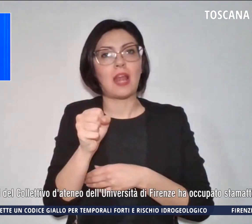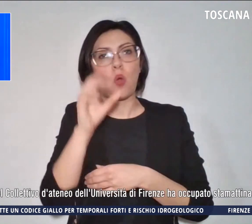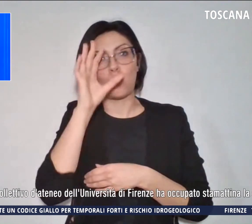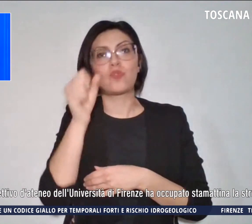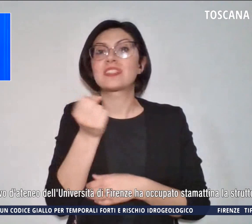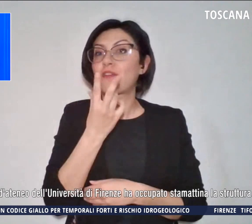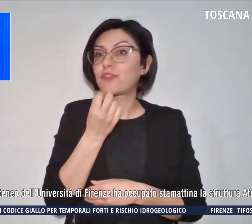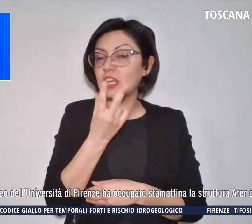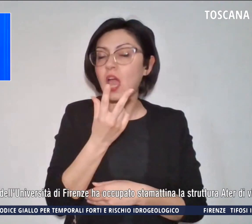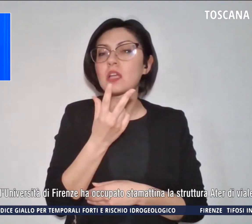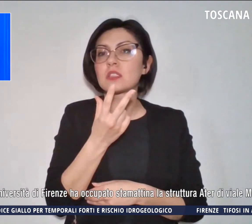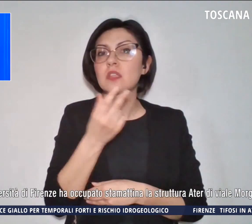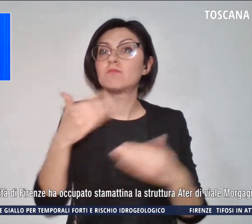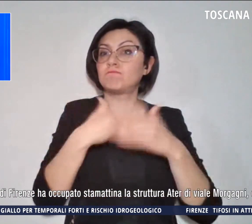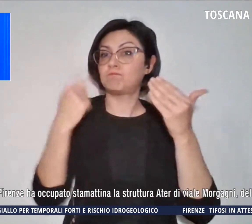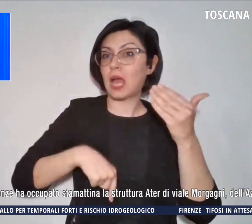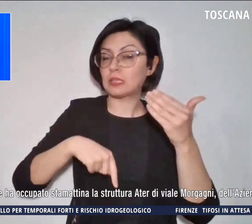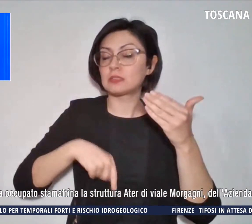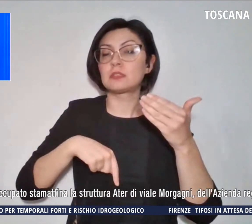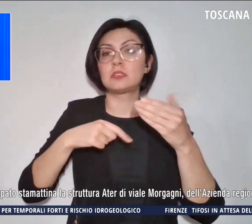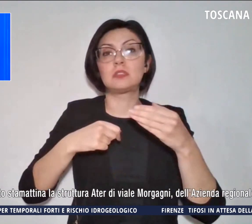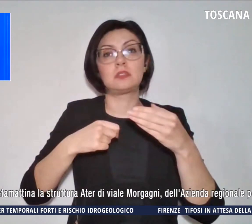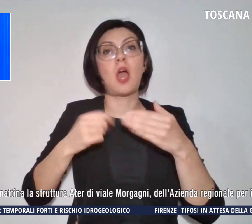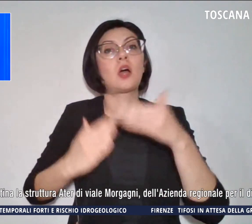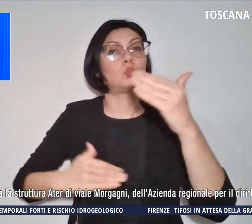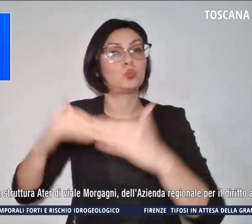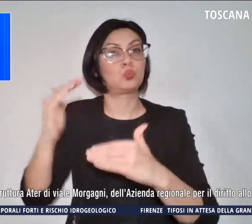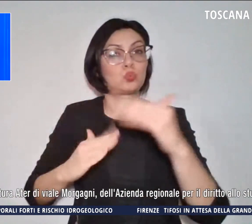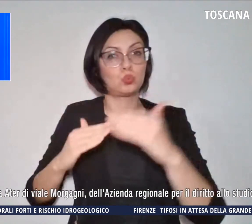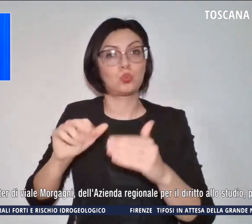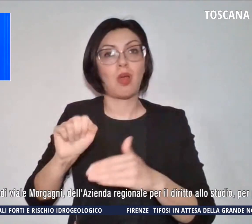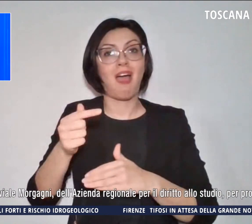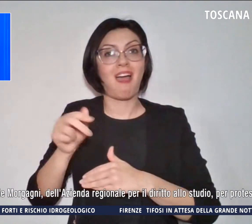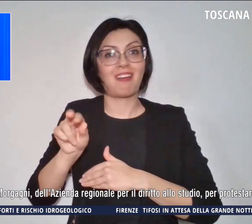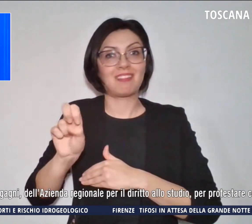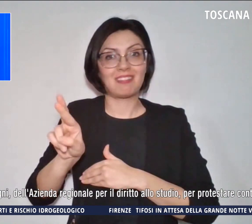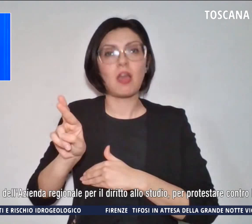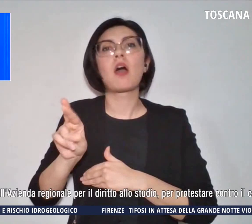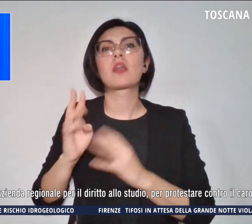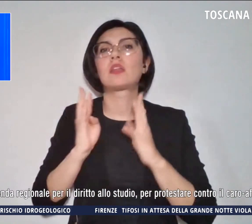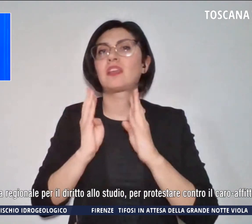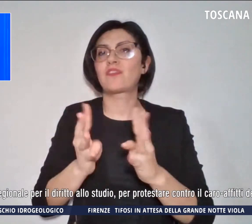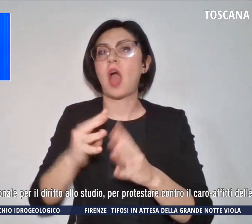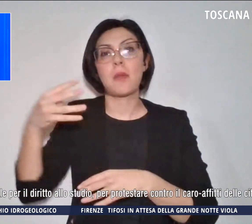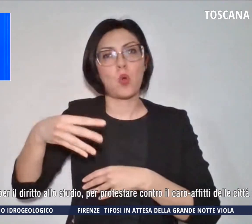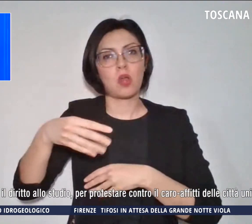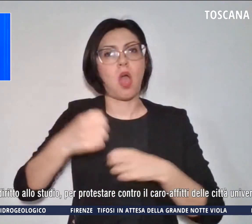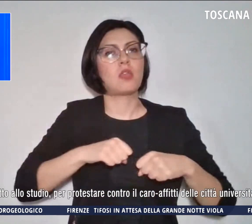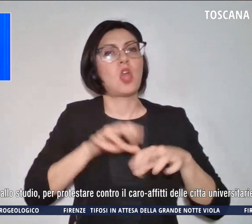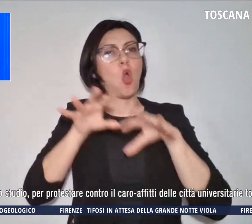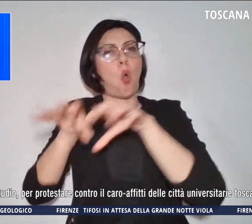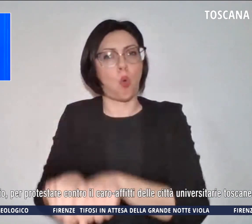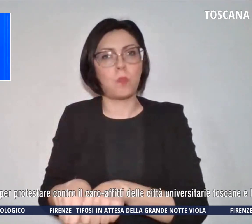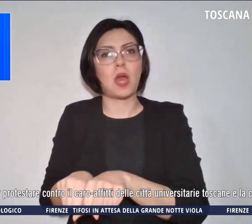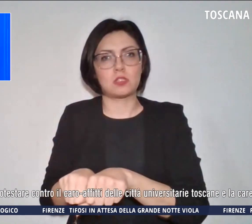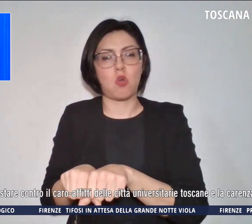occupato questa mattina la struttura ATER di Viale Morganni dell'azienda regionale